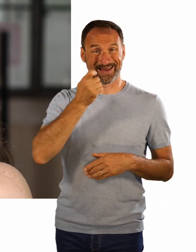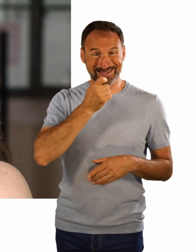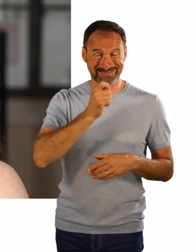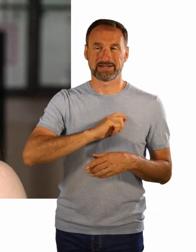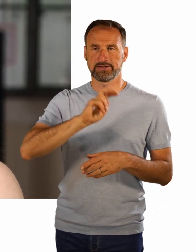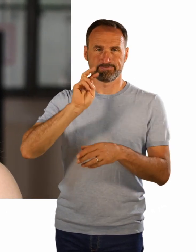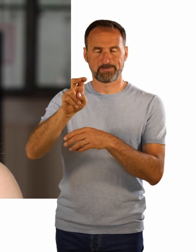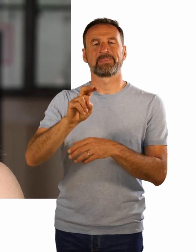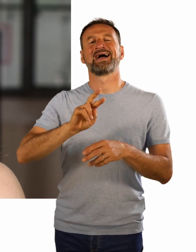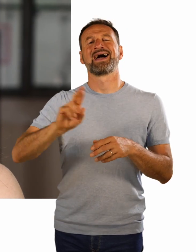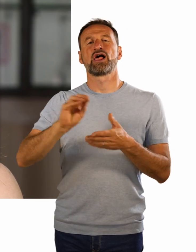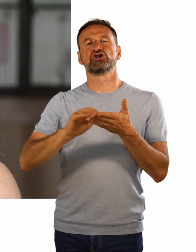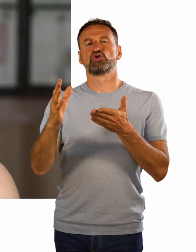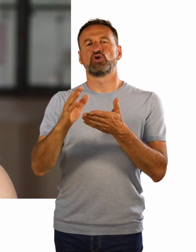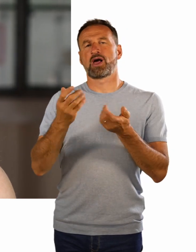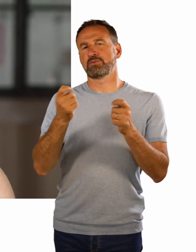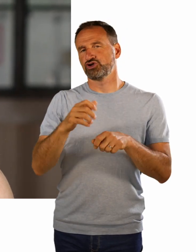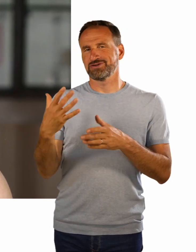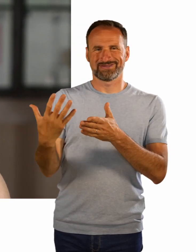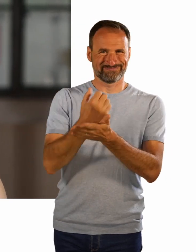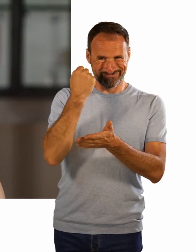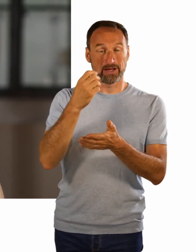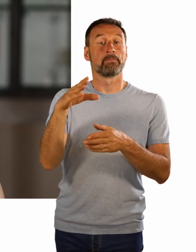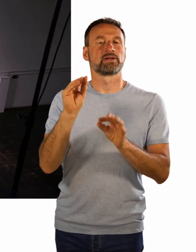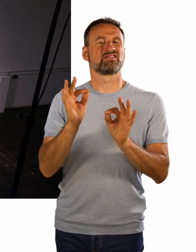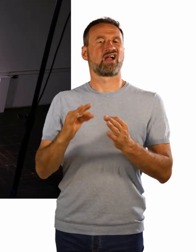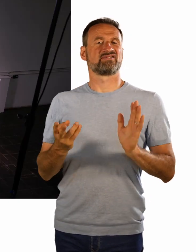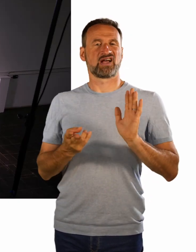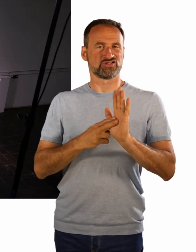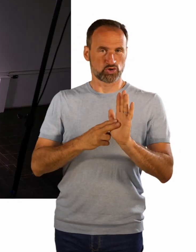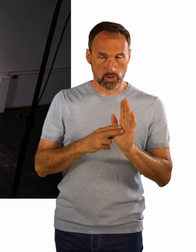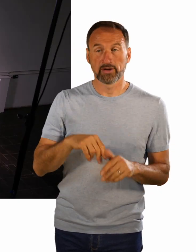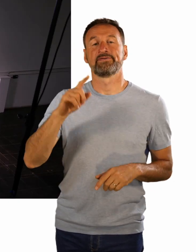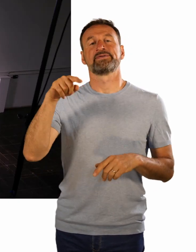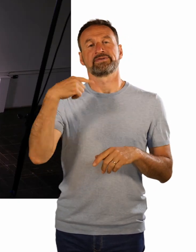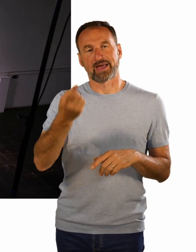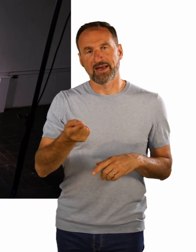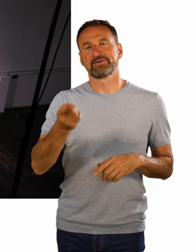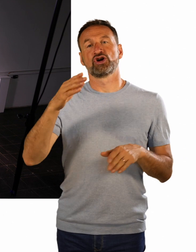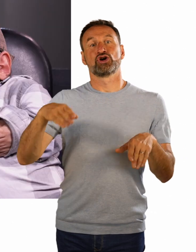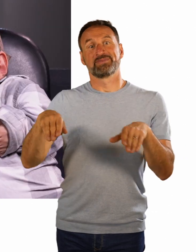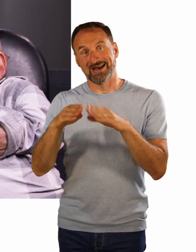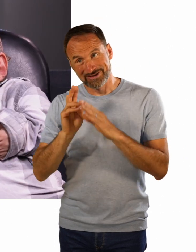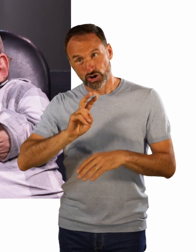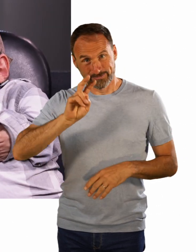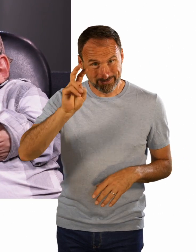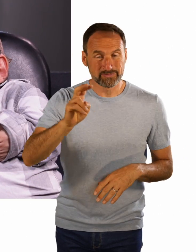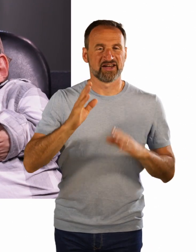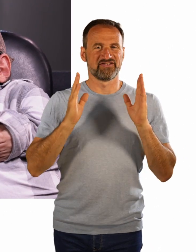Qualifikation nachgeholt und bin dann aufs Gymnasium, hab dort dann mein Fachabitur gemacht und durch mein BfD dann sozusagen